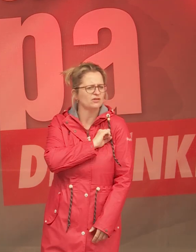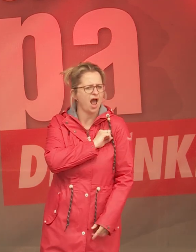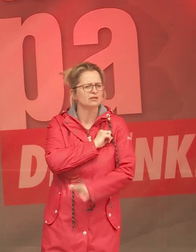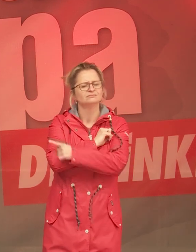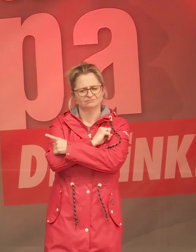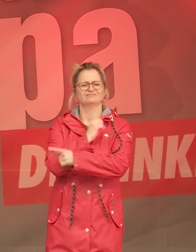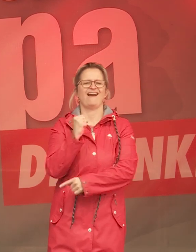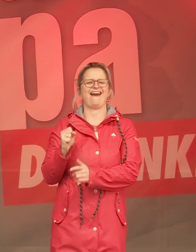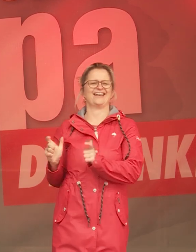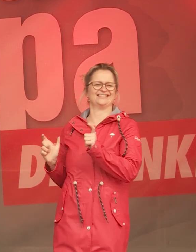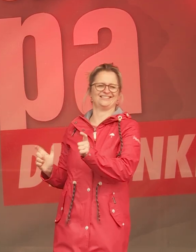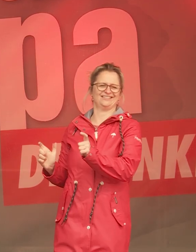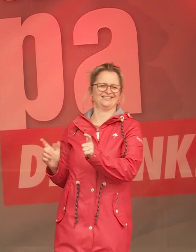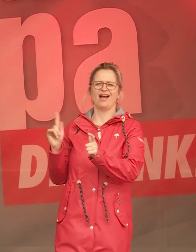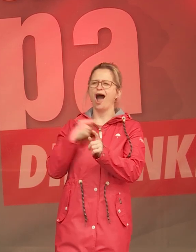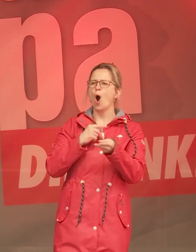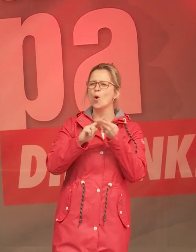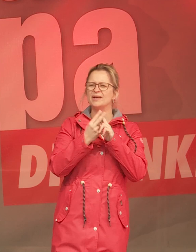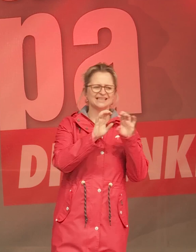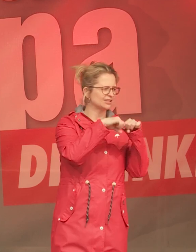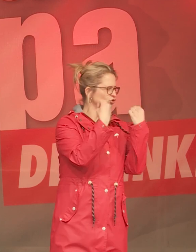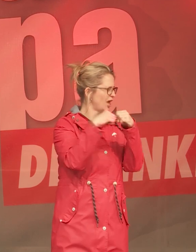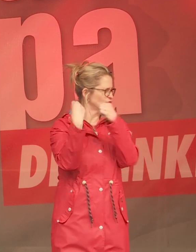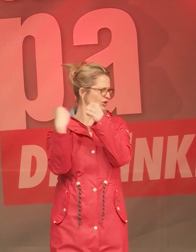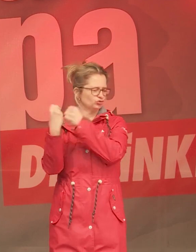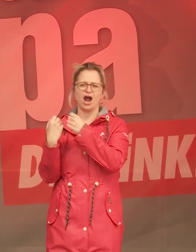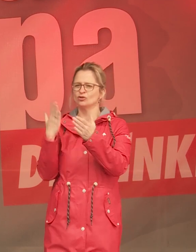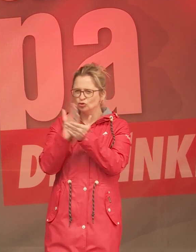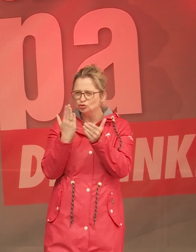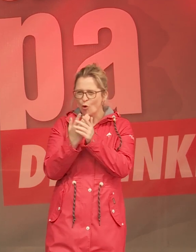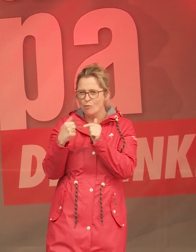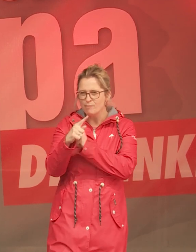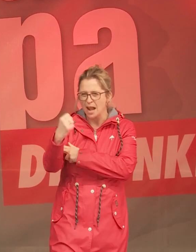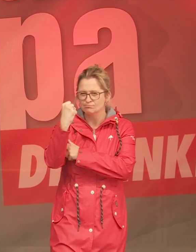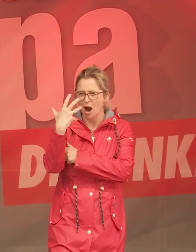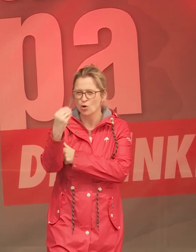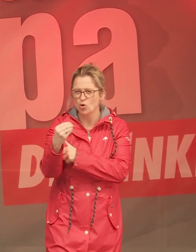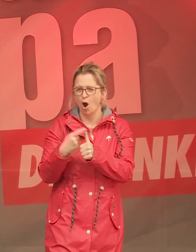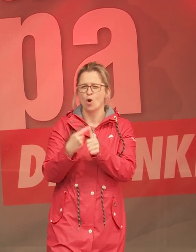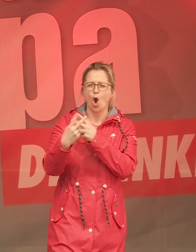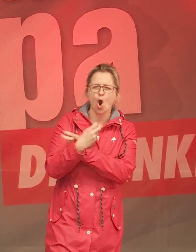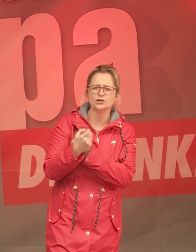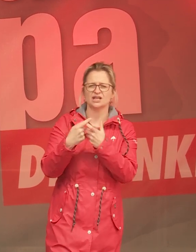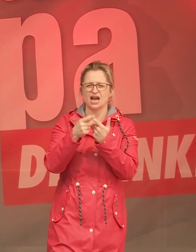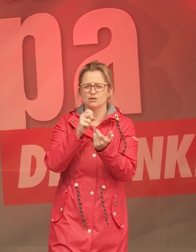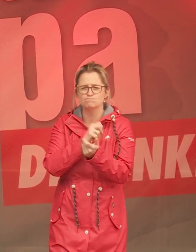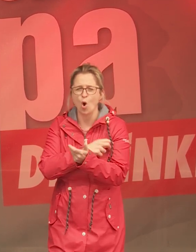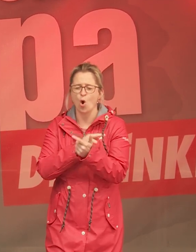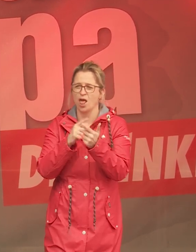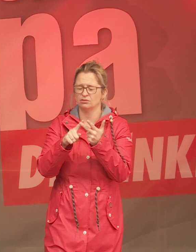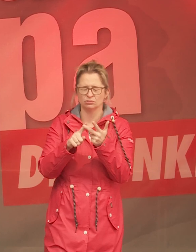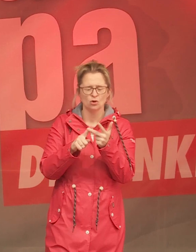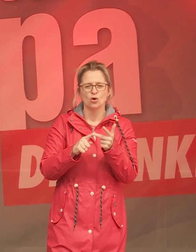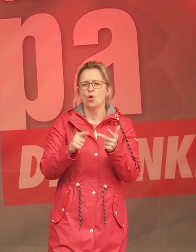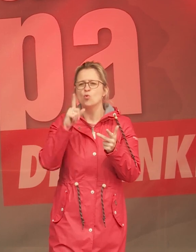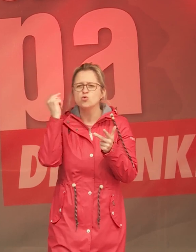verschiedenen Mitgliedstaaten die Rechten nach der Macht gegriffen haben. In Italien, in Österreich, in Polen und Ungarn regieren sie. Auch in Estland